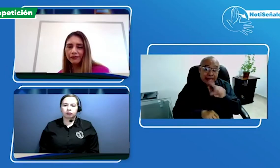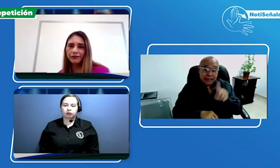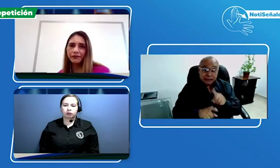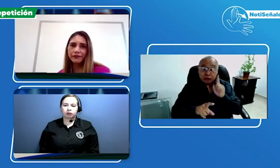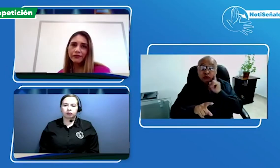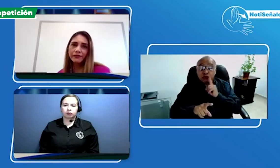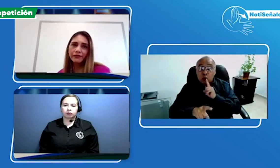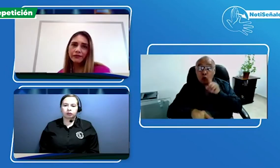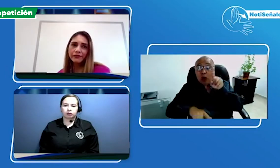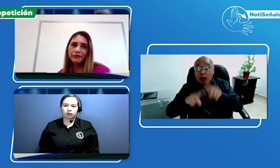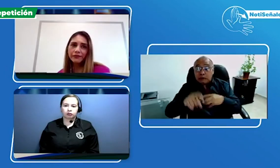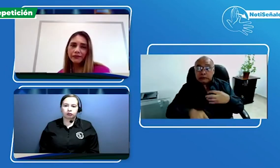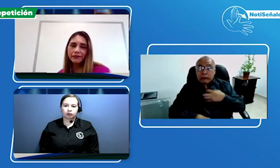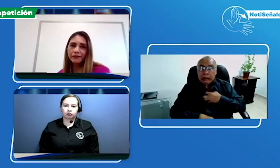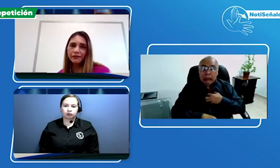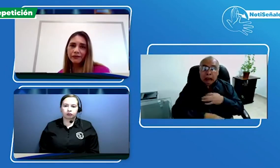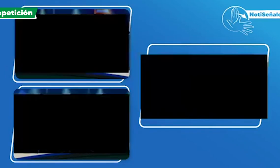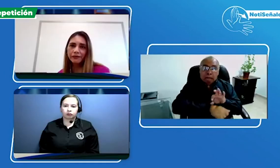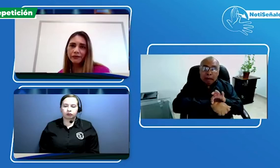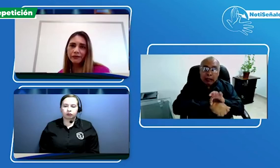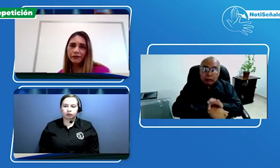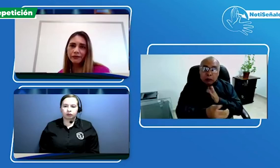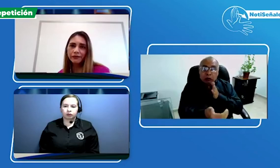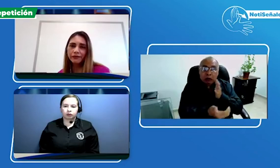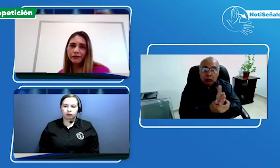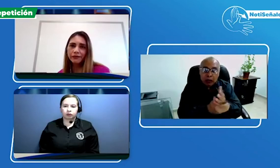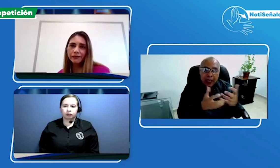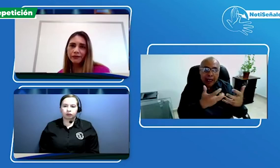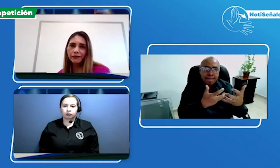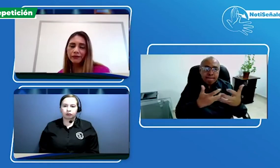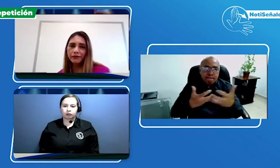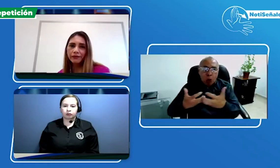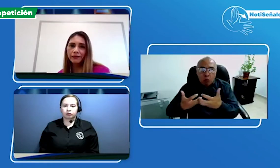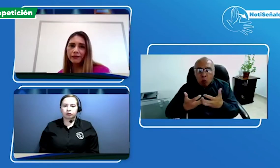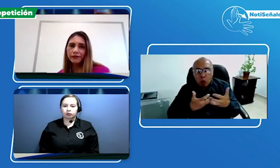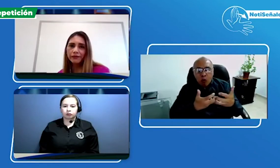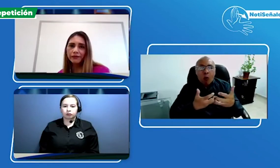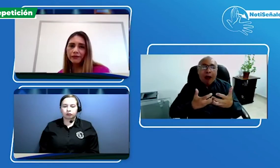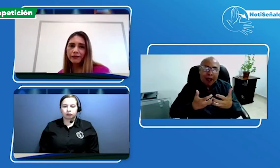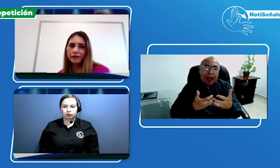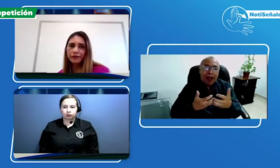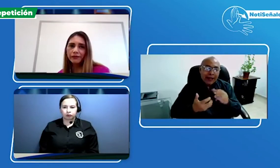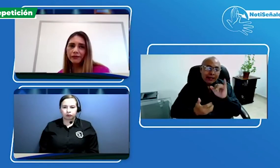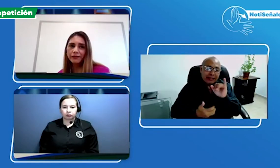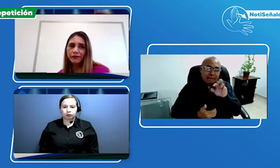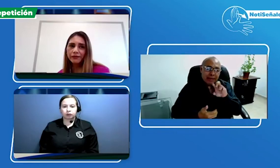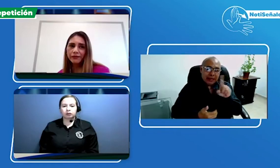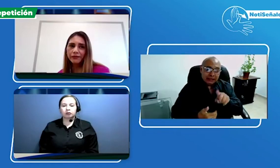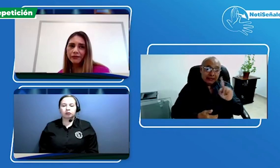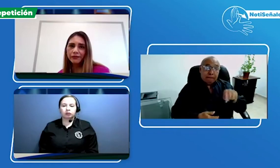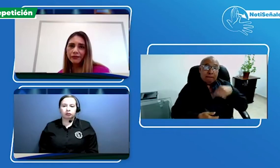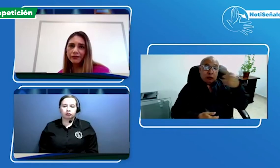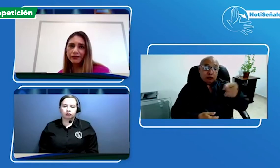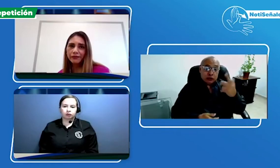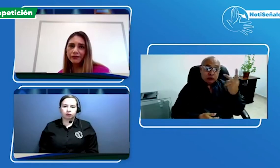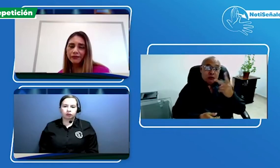es enorme y que cuenta con diferentes espacios a su vez y pues vamos a hablar acerca de IPS col subsidio